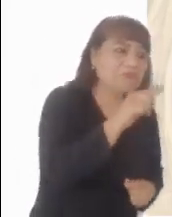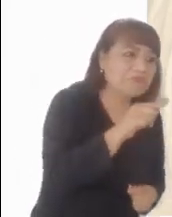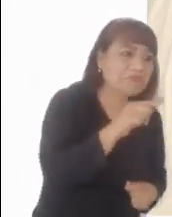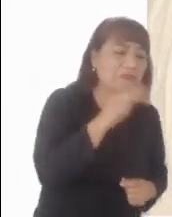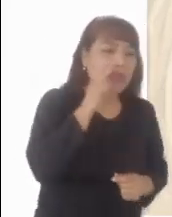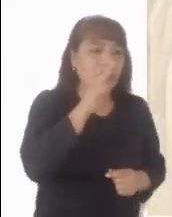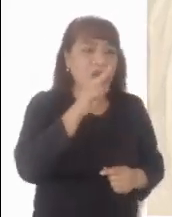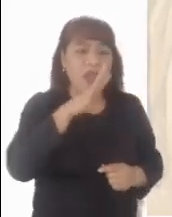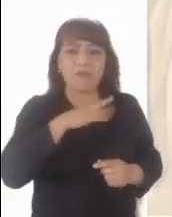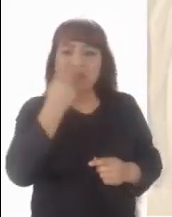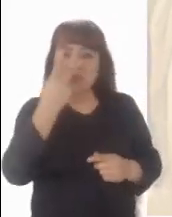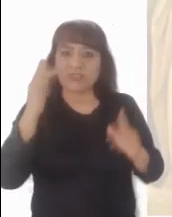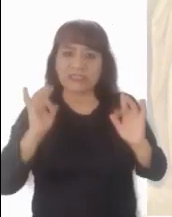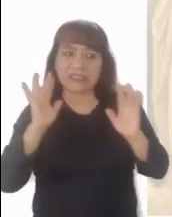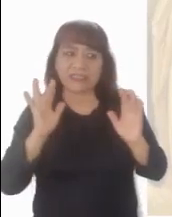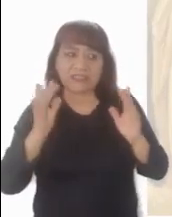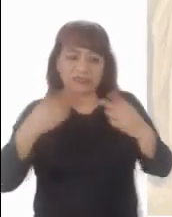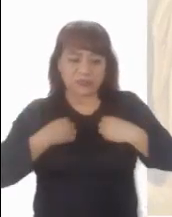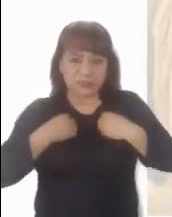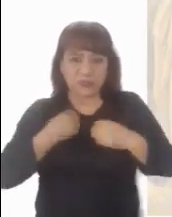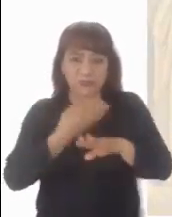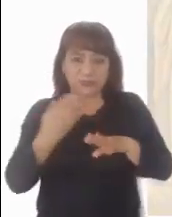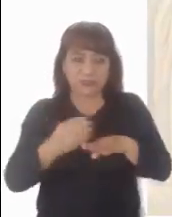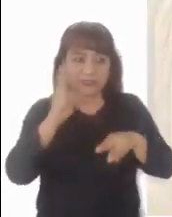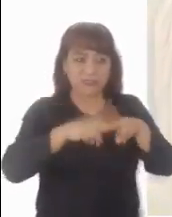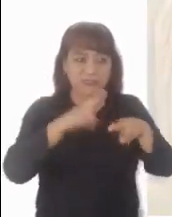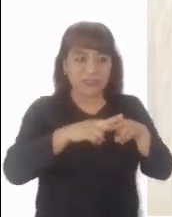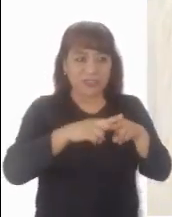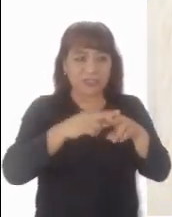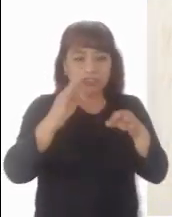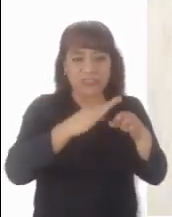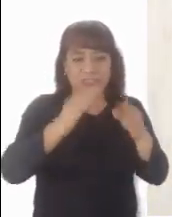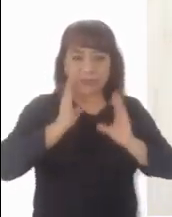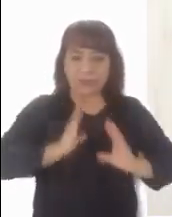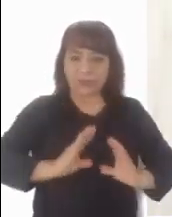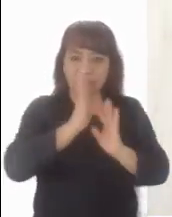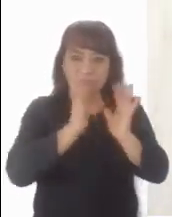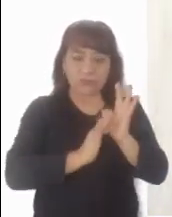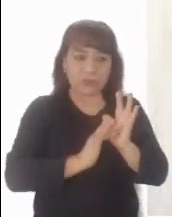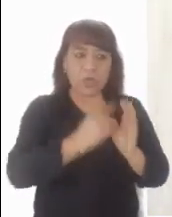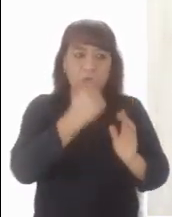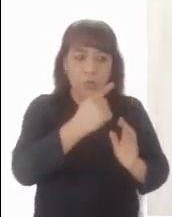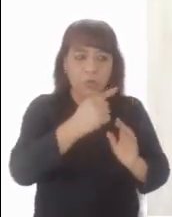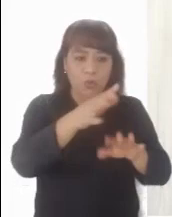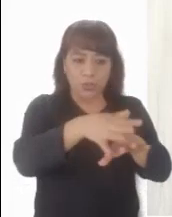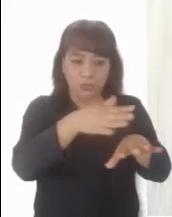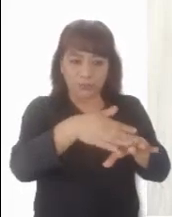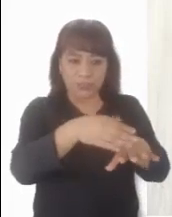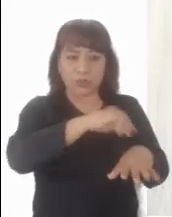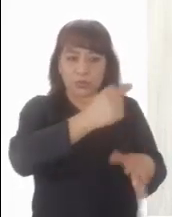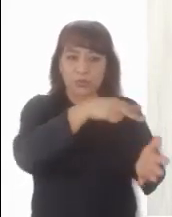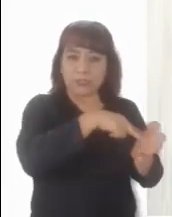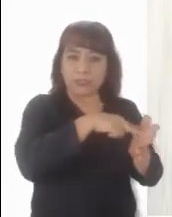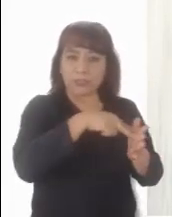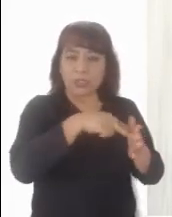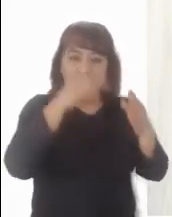sepulcro y vio dos ángeles vestidos de blanco sentados en el lugar donde habían puesto el cuerpo de Jesús, uno en la cabecera